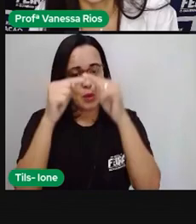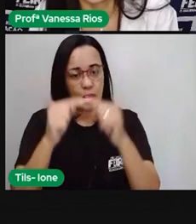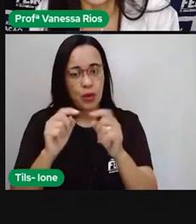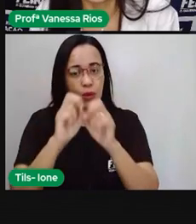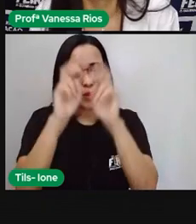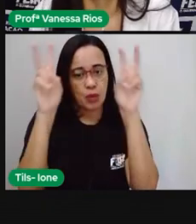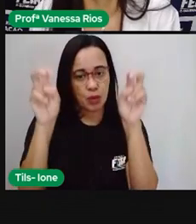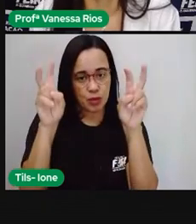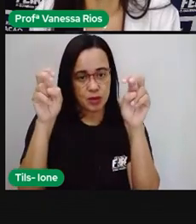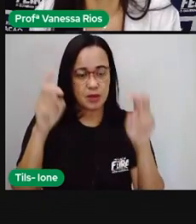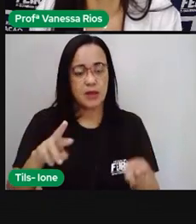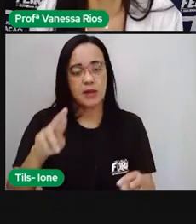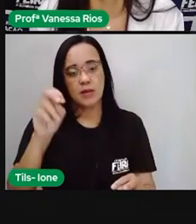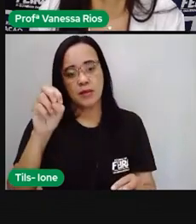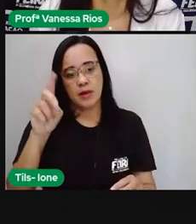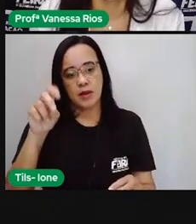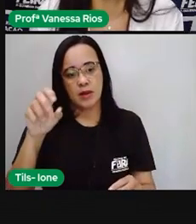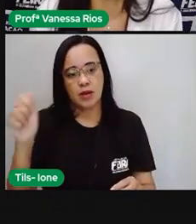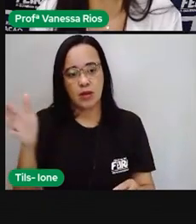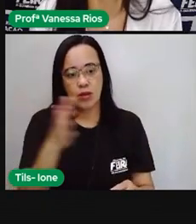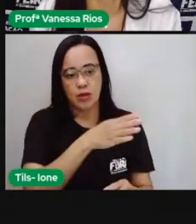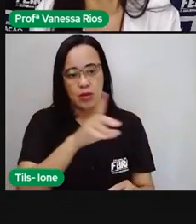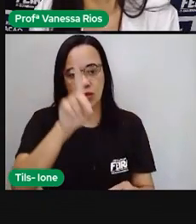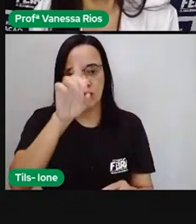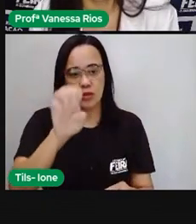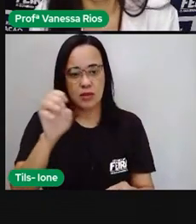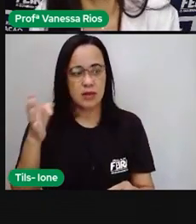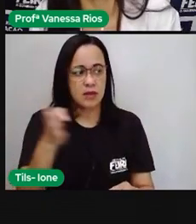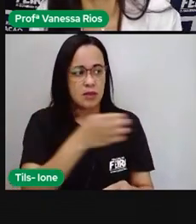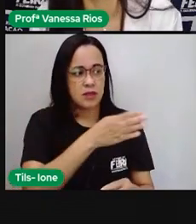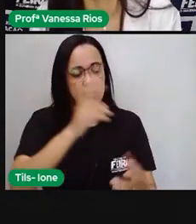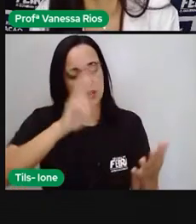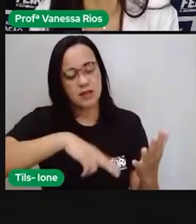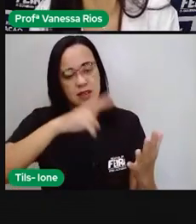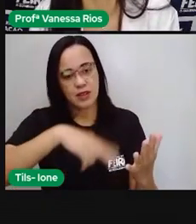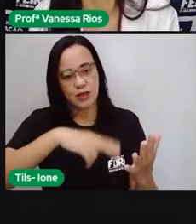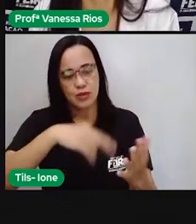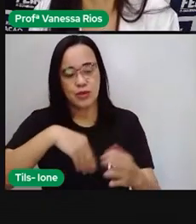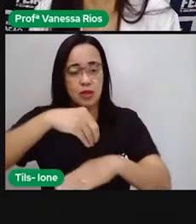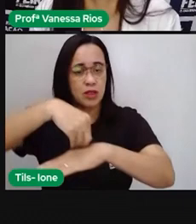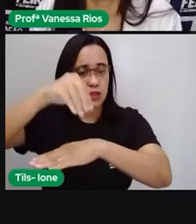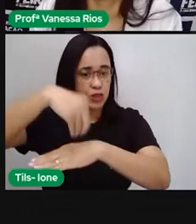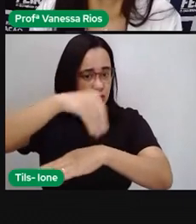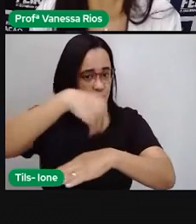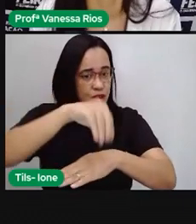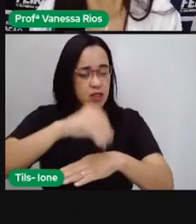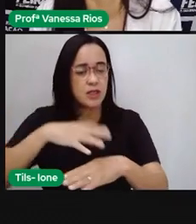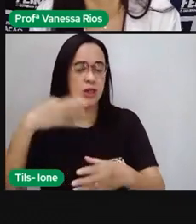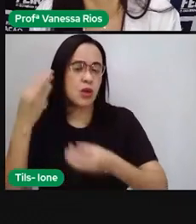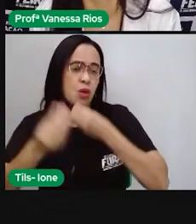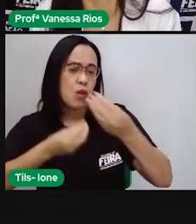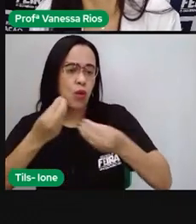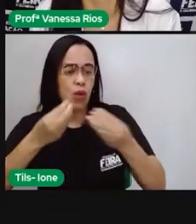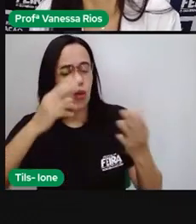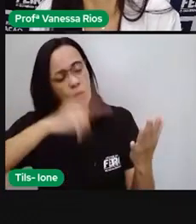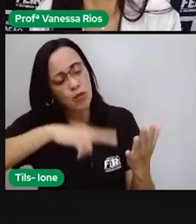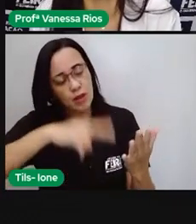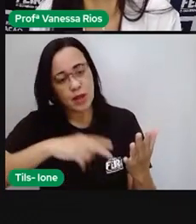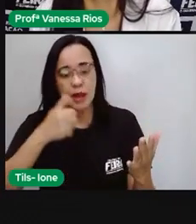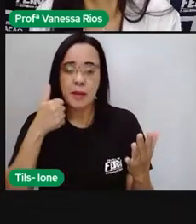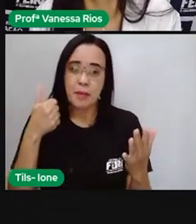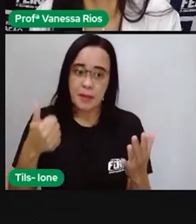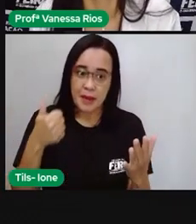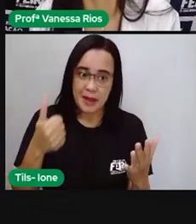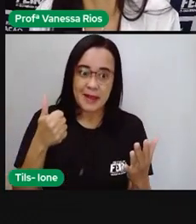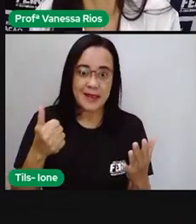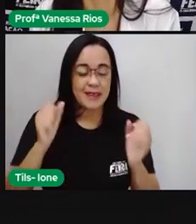de leitura, onde a gente observou, além de algumas dicas, né? De como fazer uma boa leitura, de como a gente pode se dedicar